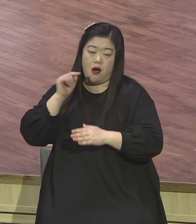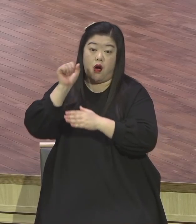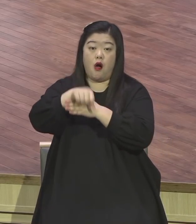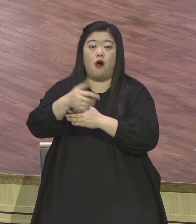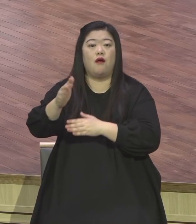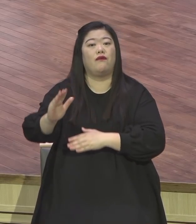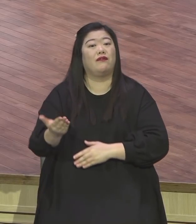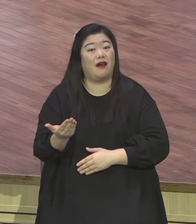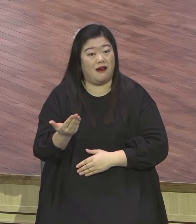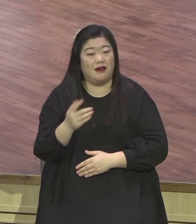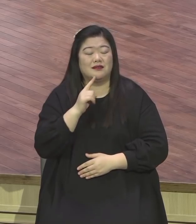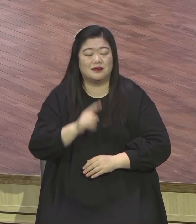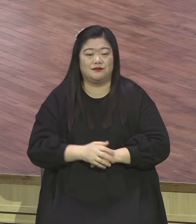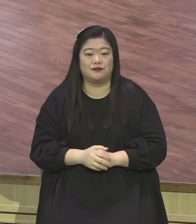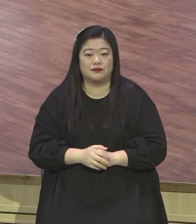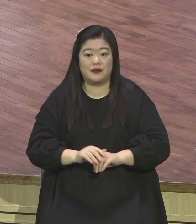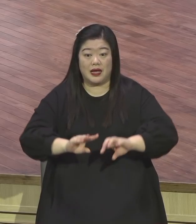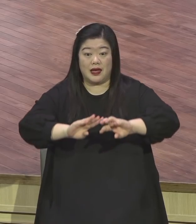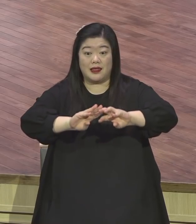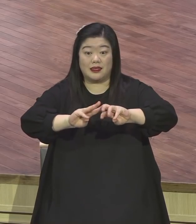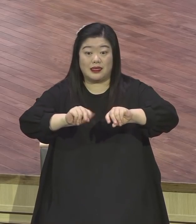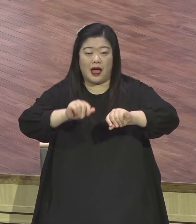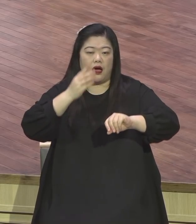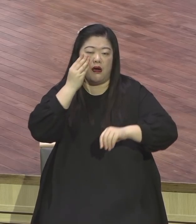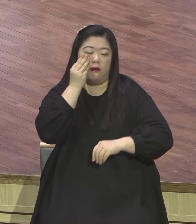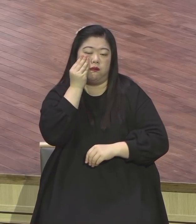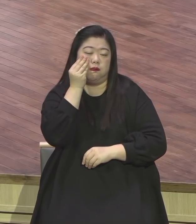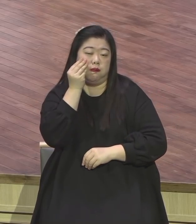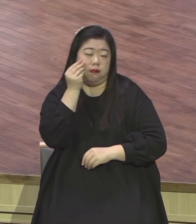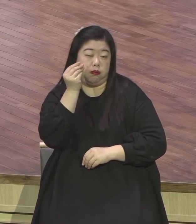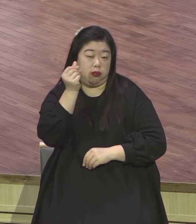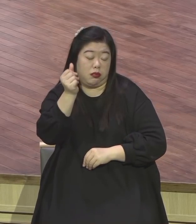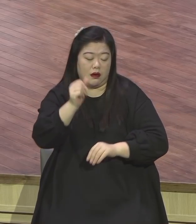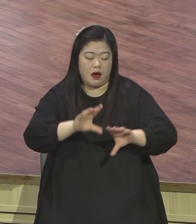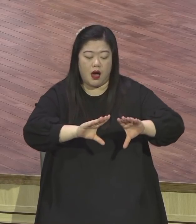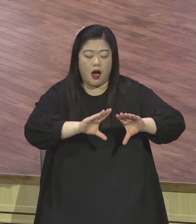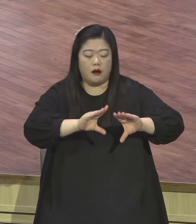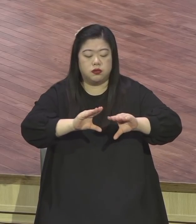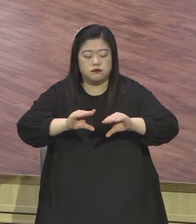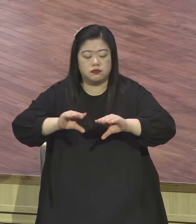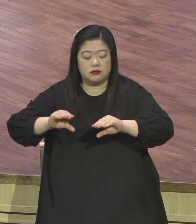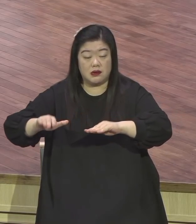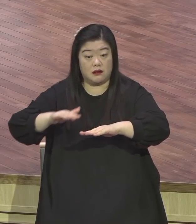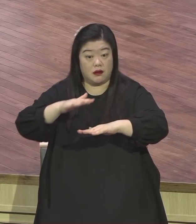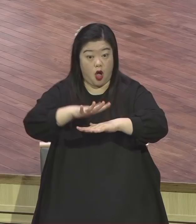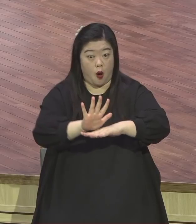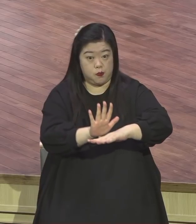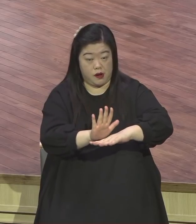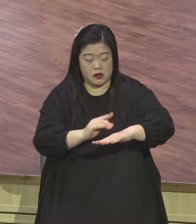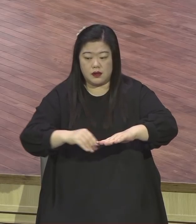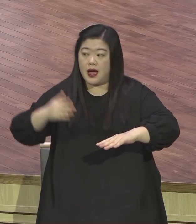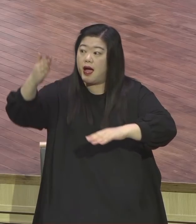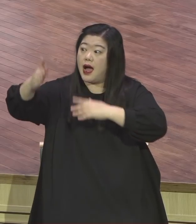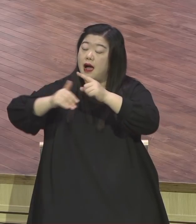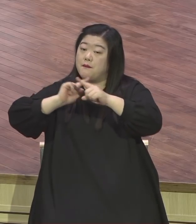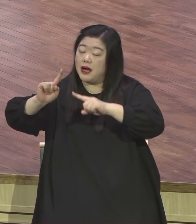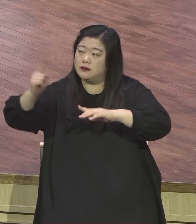옥토와 같은 마음밭을 가진 사람은 하나님의 말씀을 듣고 깨닫고 그 정도가 아니라